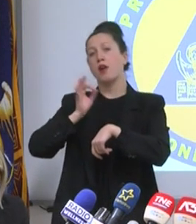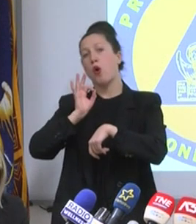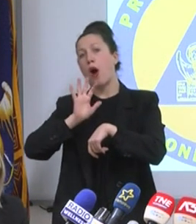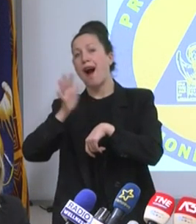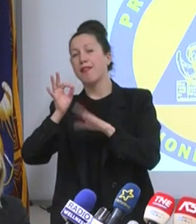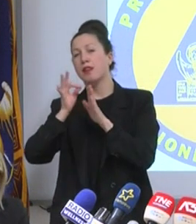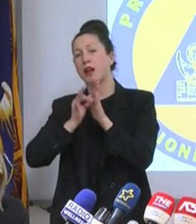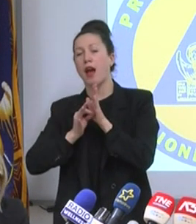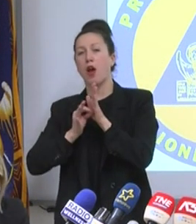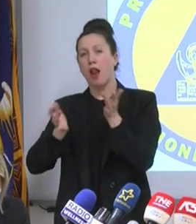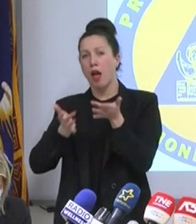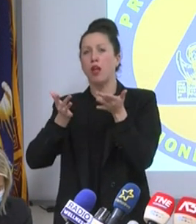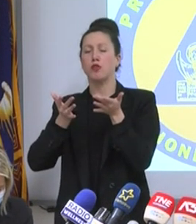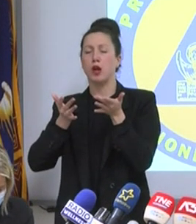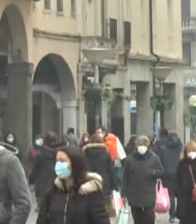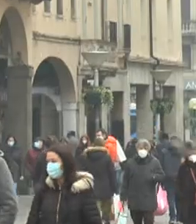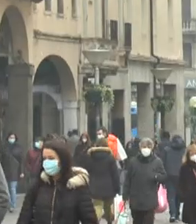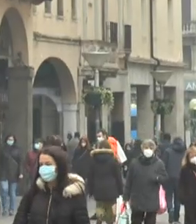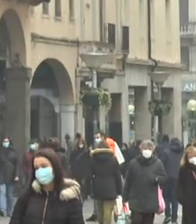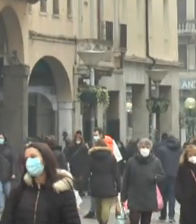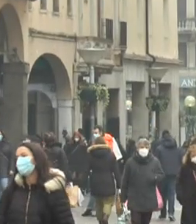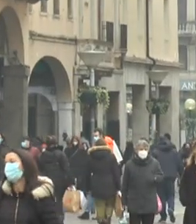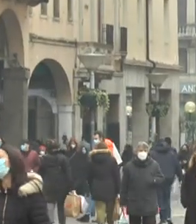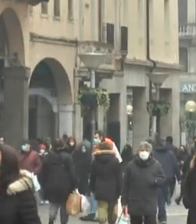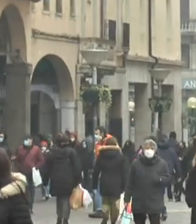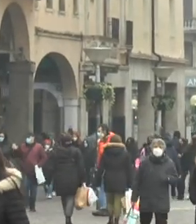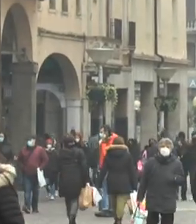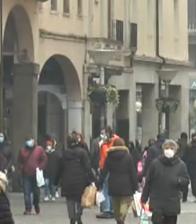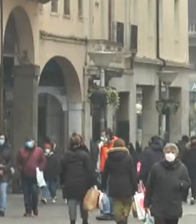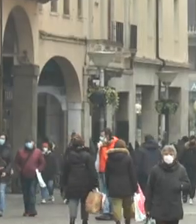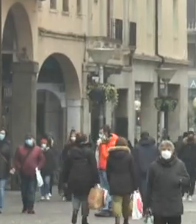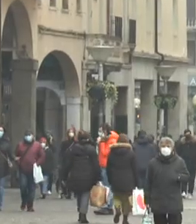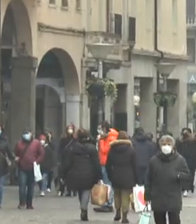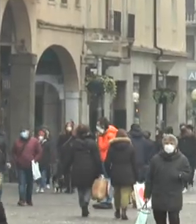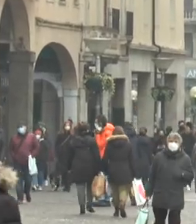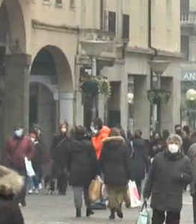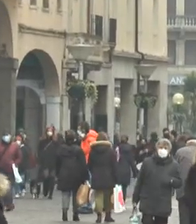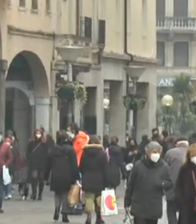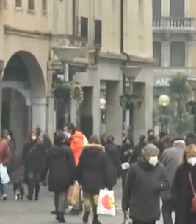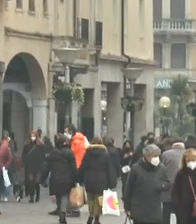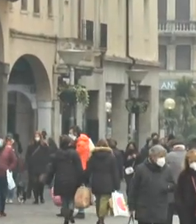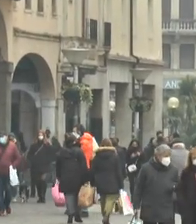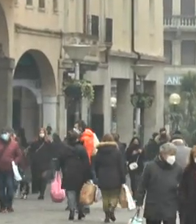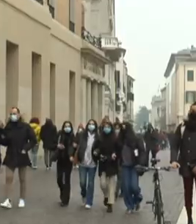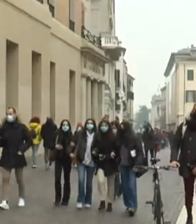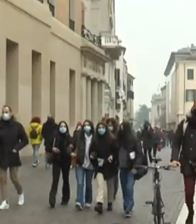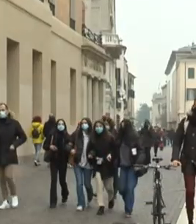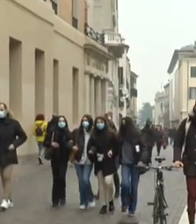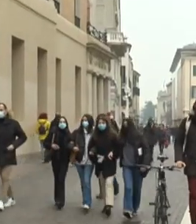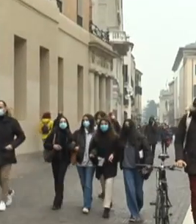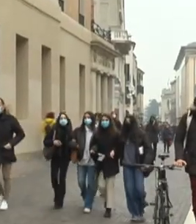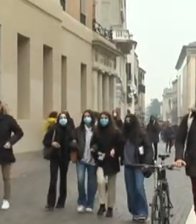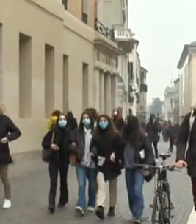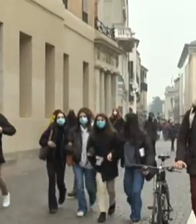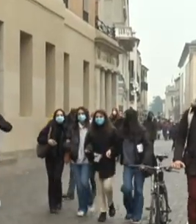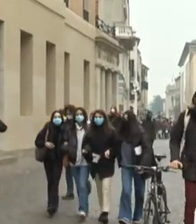sto parlando di confini comunali, questo è poco ma sicuro. L'obiettivo quindi è quello di scoraggiare i soliti assembramenti di fronte a un copione già visto in occasione di ogni